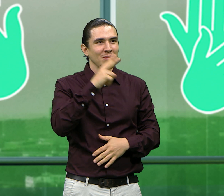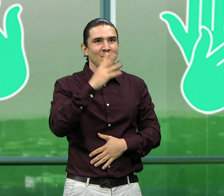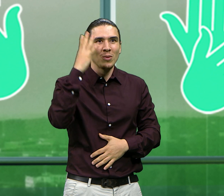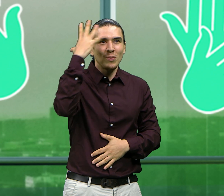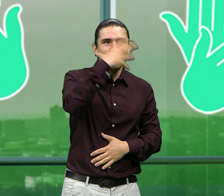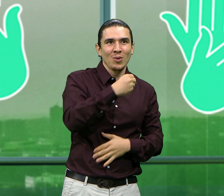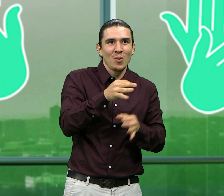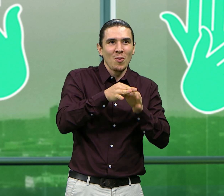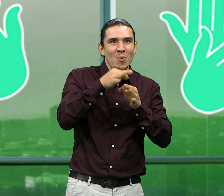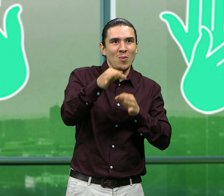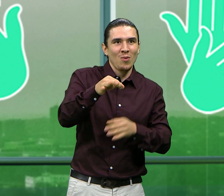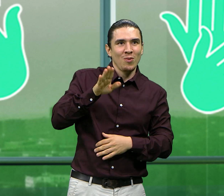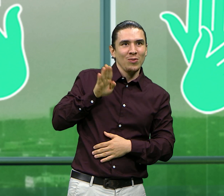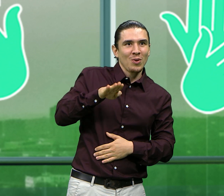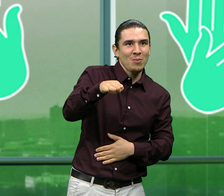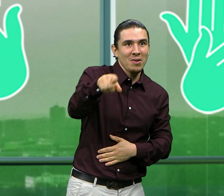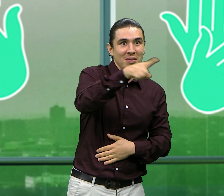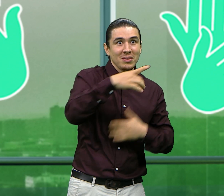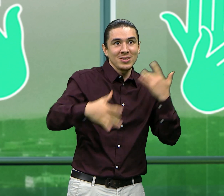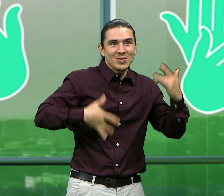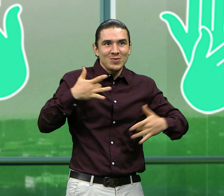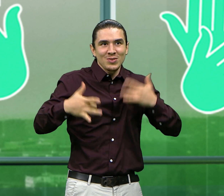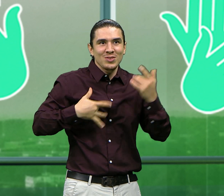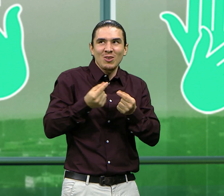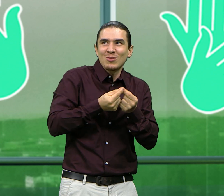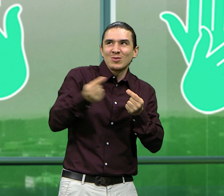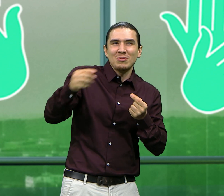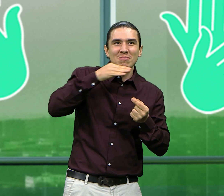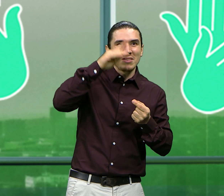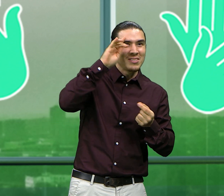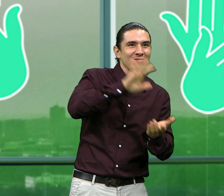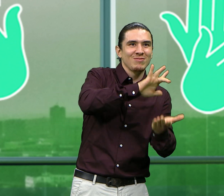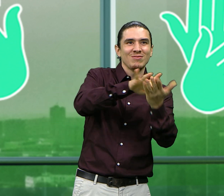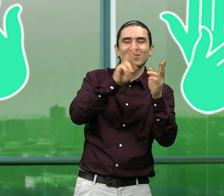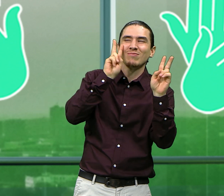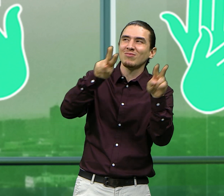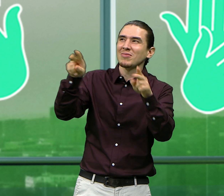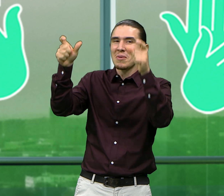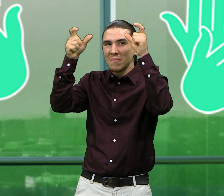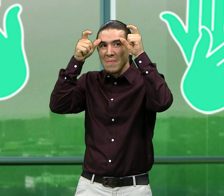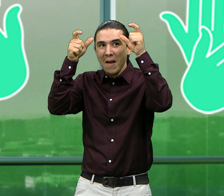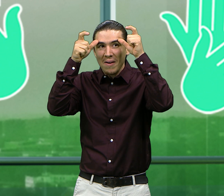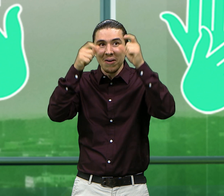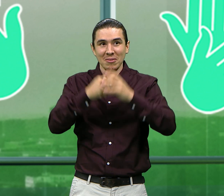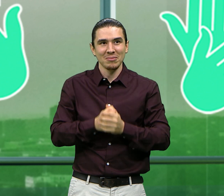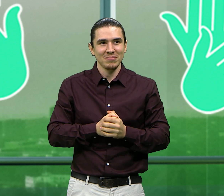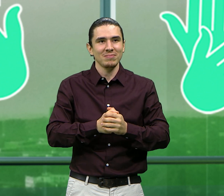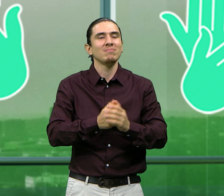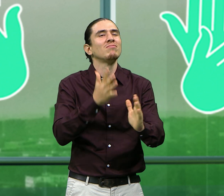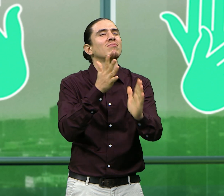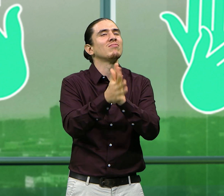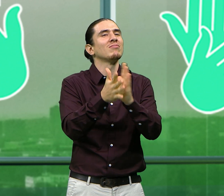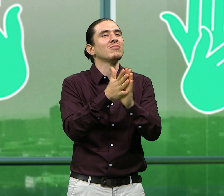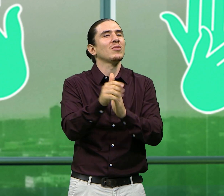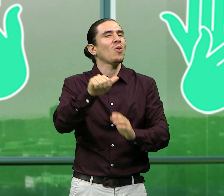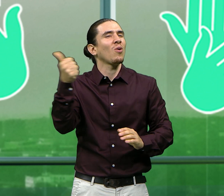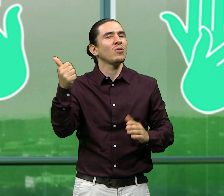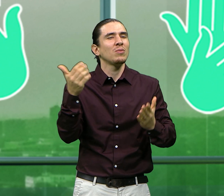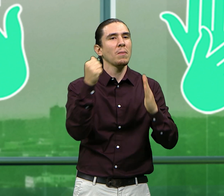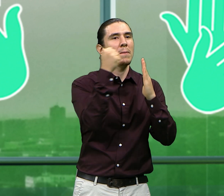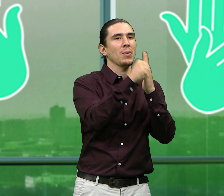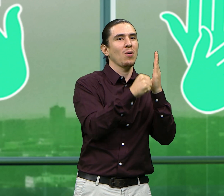Definitivamente muy bonita esta nota. Don Matías es un pueblo muy hermoso, además está muy cerca de Medellín y es muy interesante